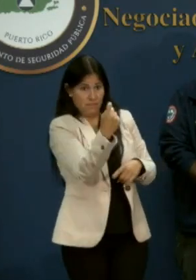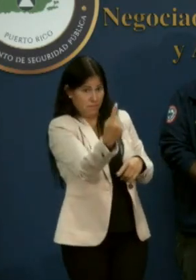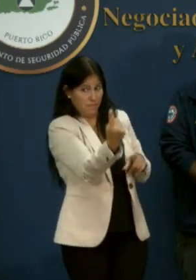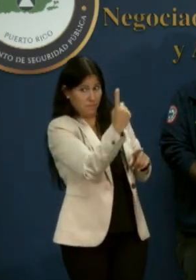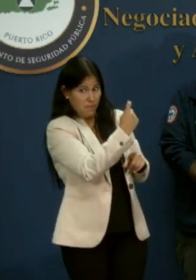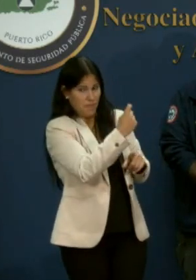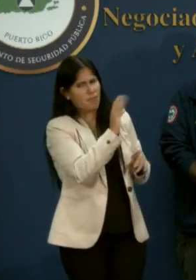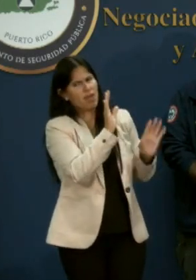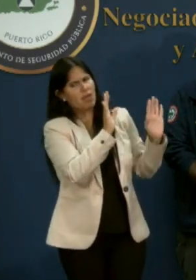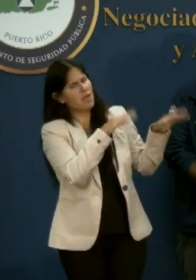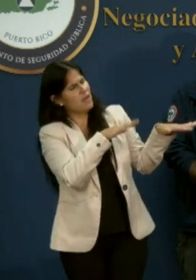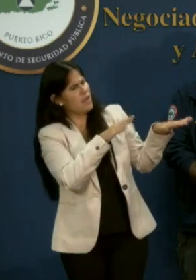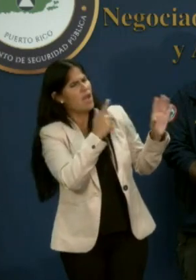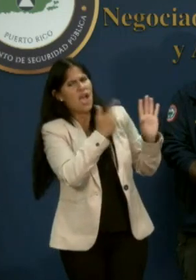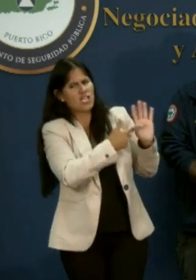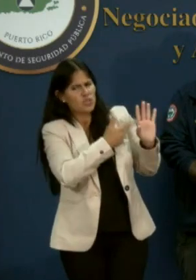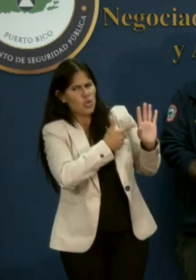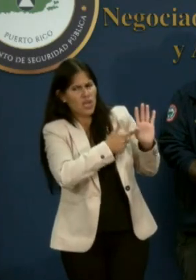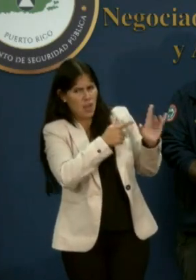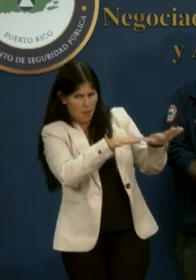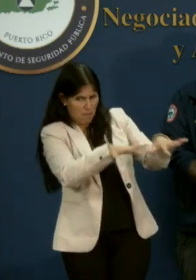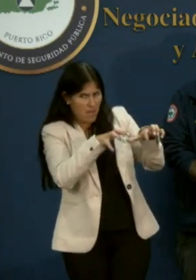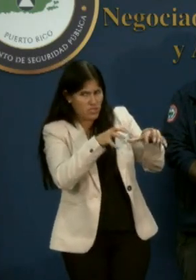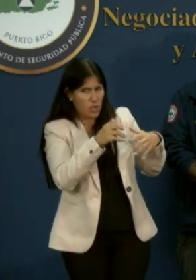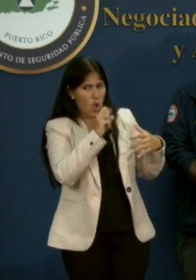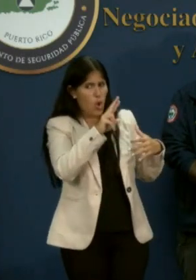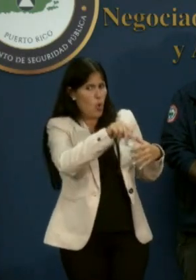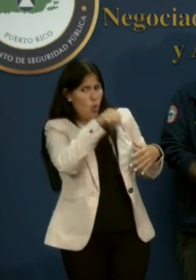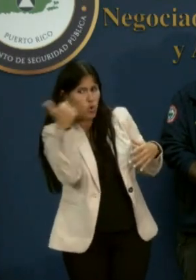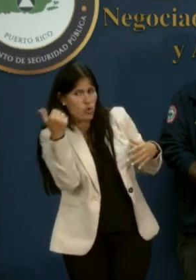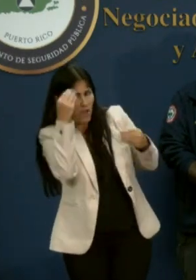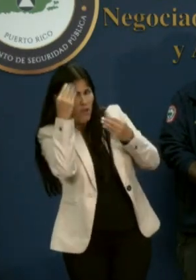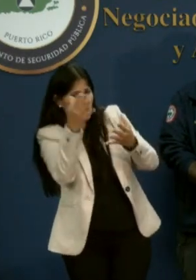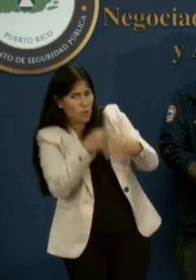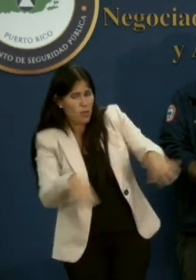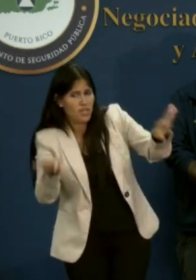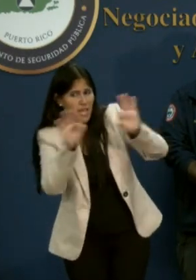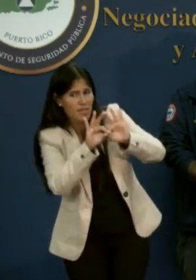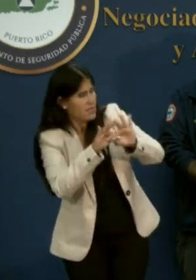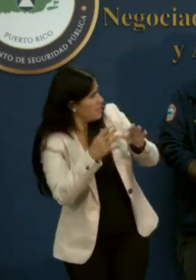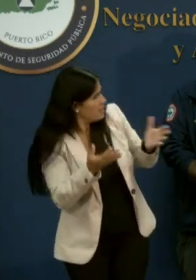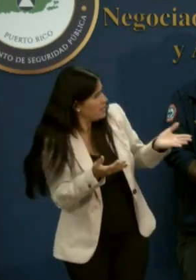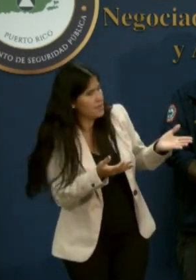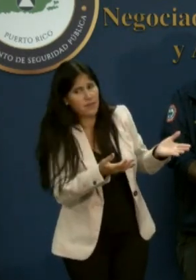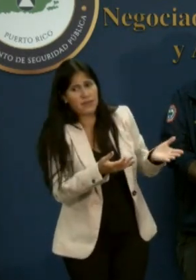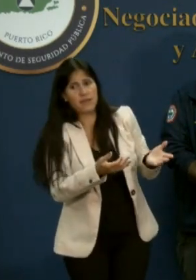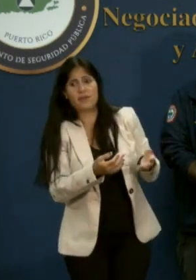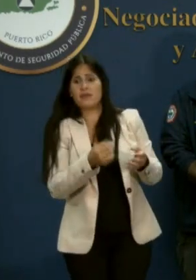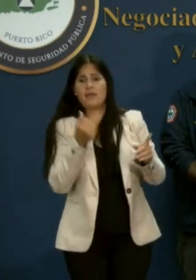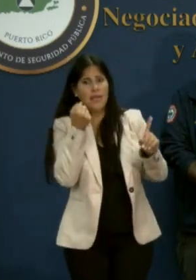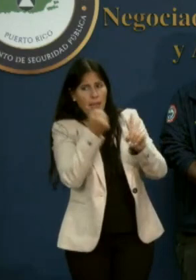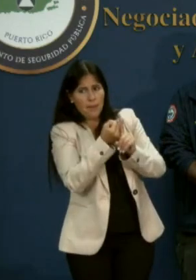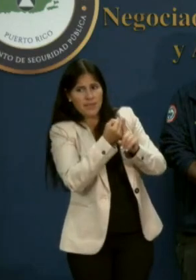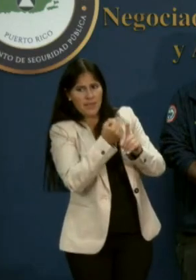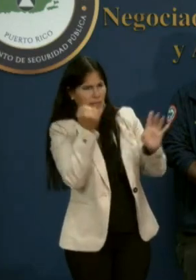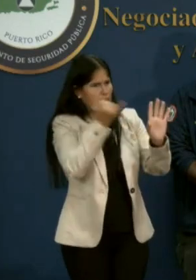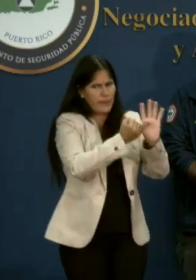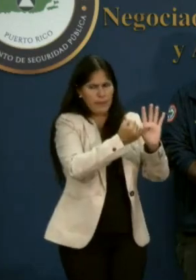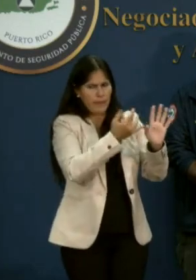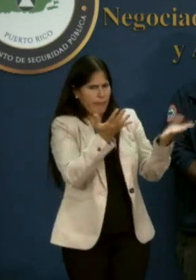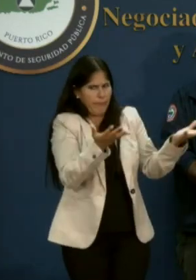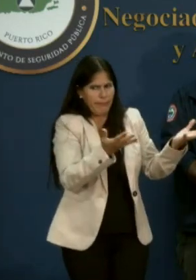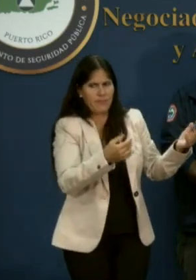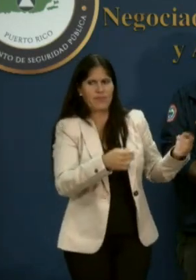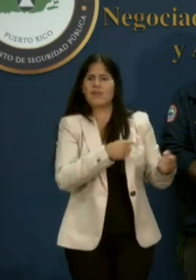congelación de precios, ¿algún otro reporte importante, dramático, donde ustedes tuvieron que intervenir? Nosotros, en los recorridos